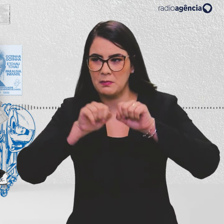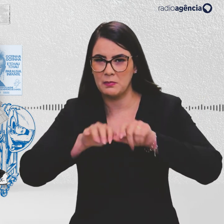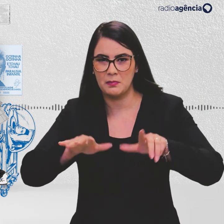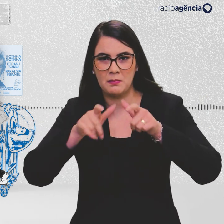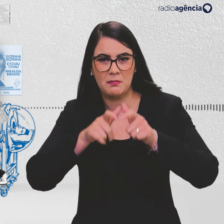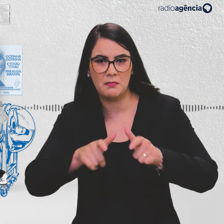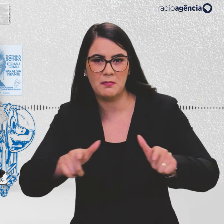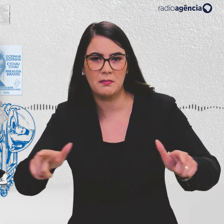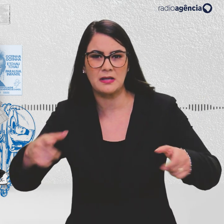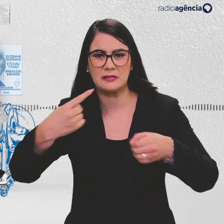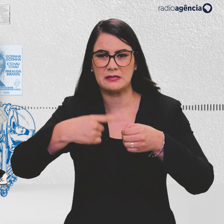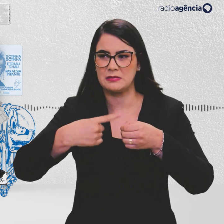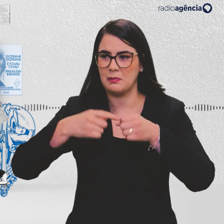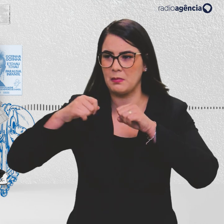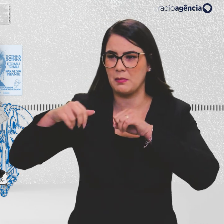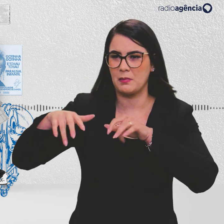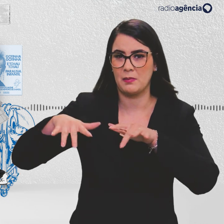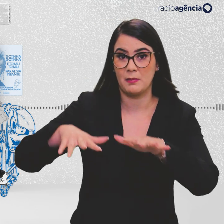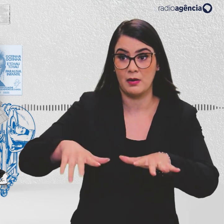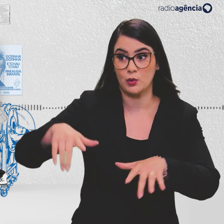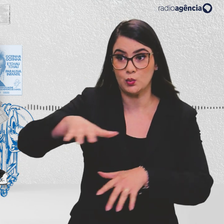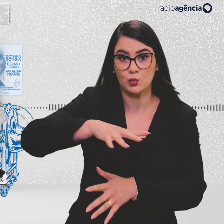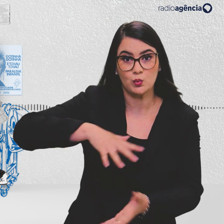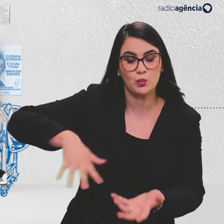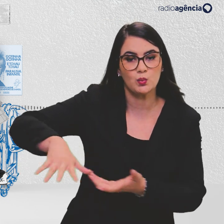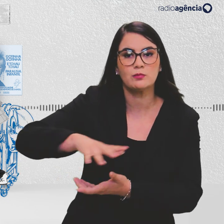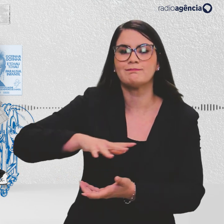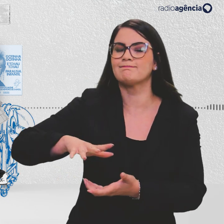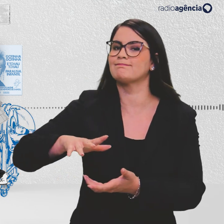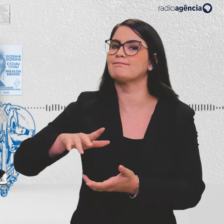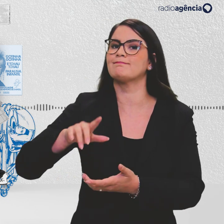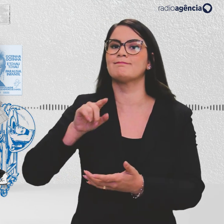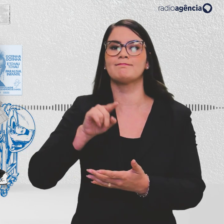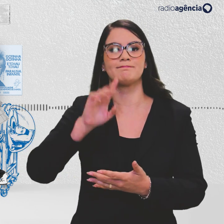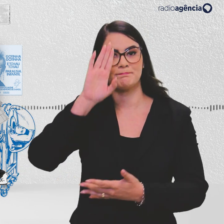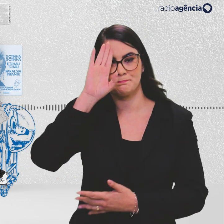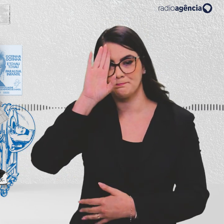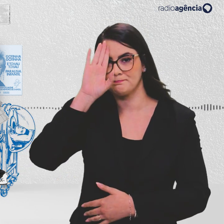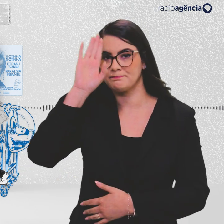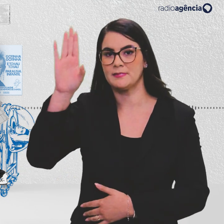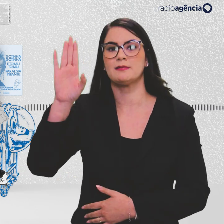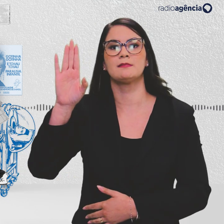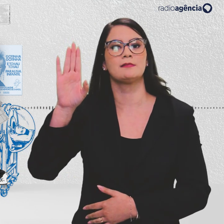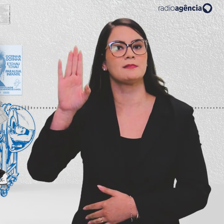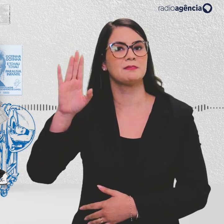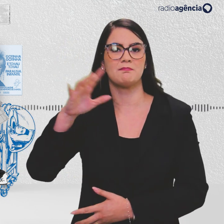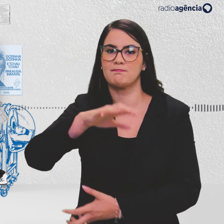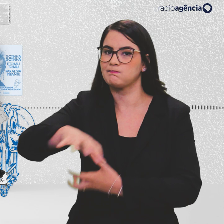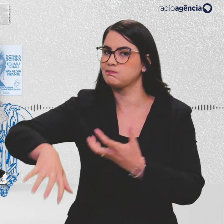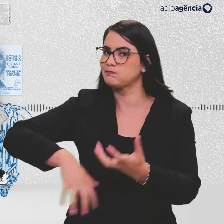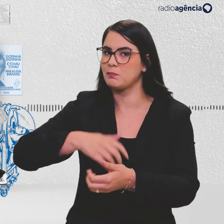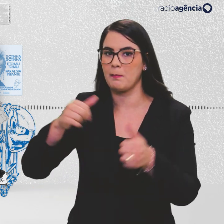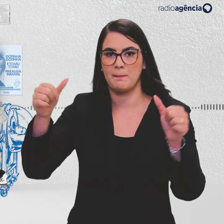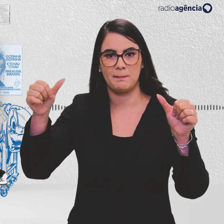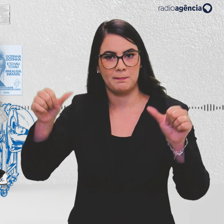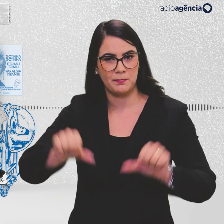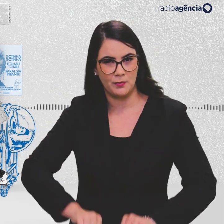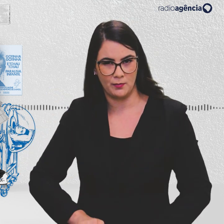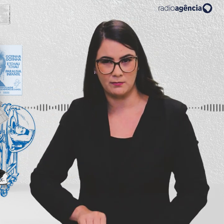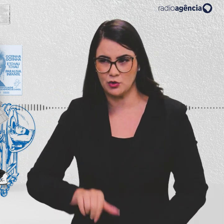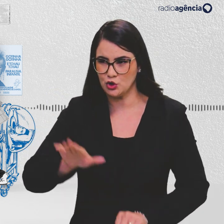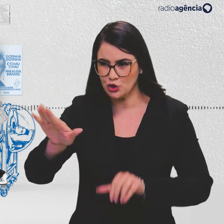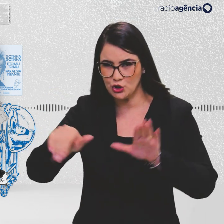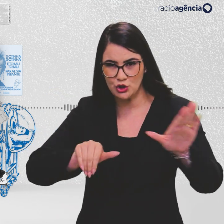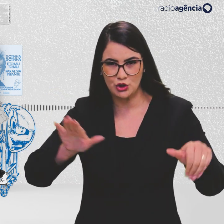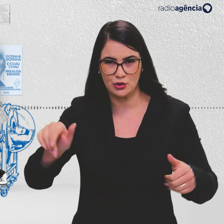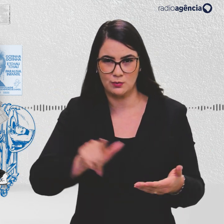estendendo-se pela cidade que, pode-se dizer, esteve nos seus pontos principais, em completa desordem. A convocação,